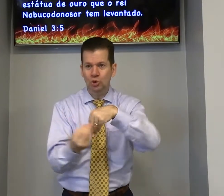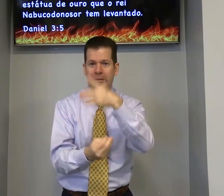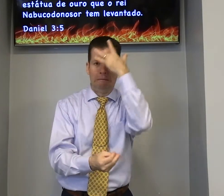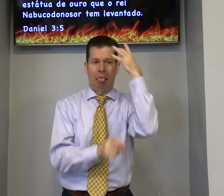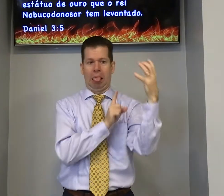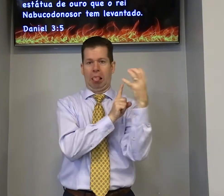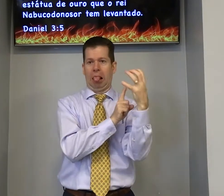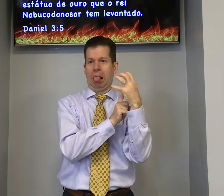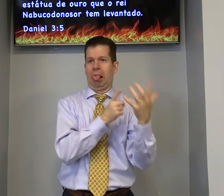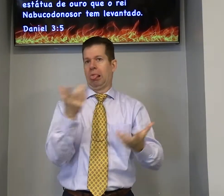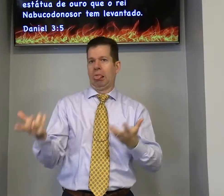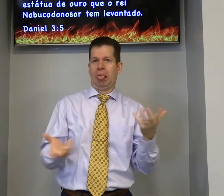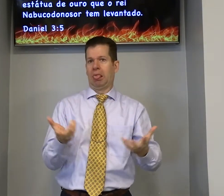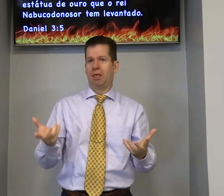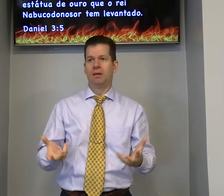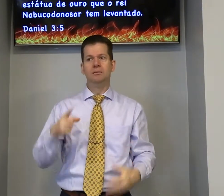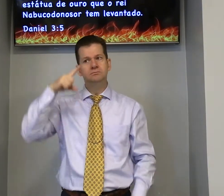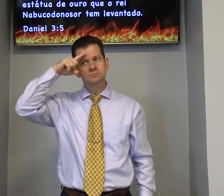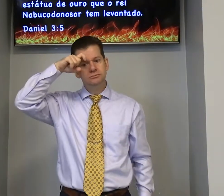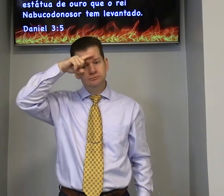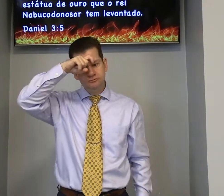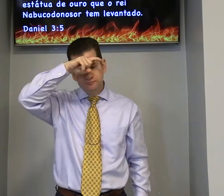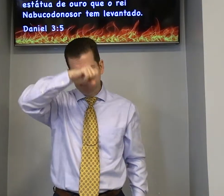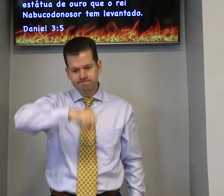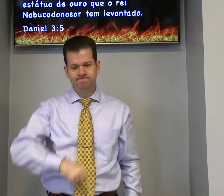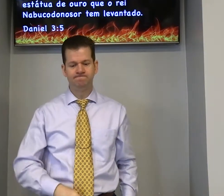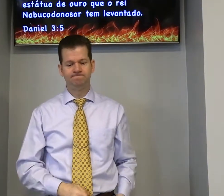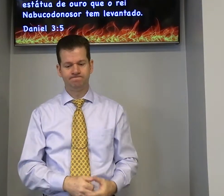TBM tem uma pressão e é difícil.